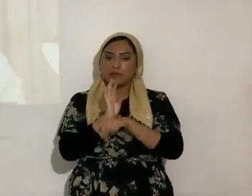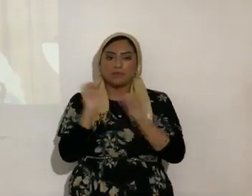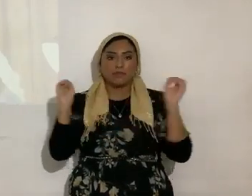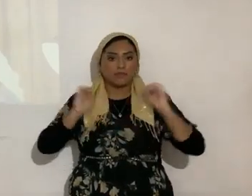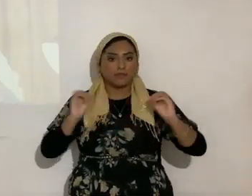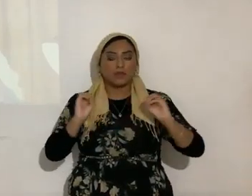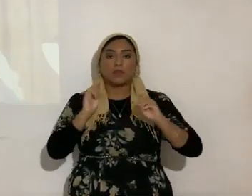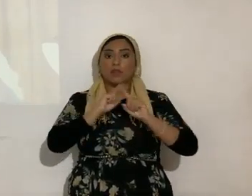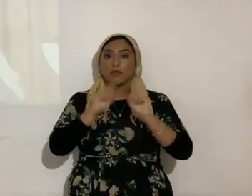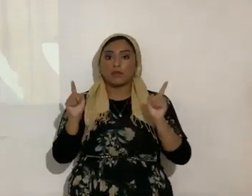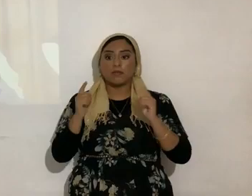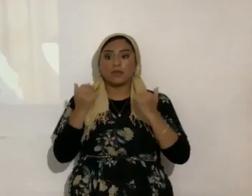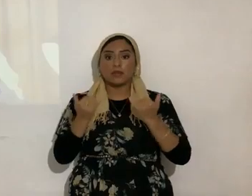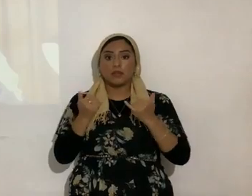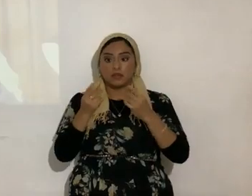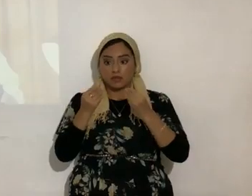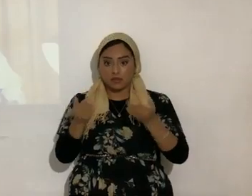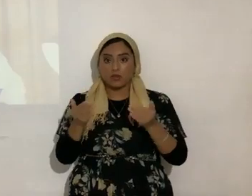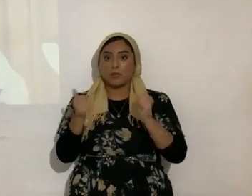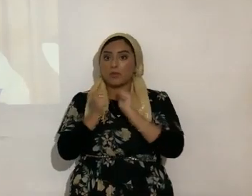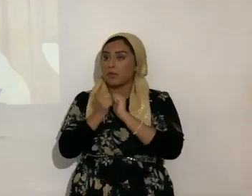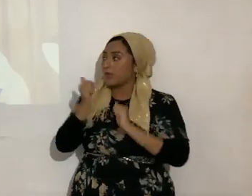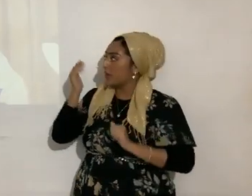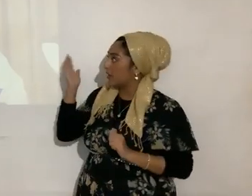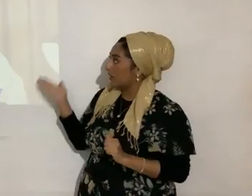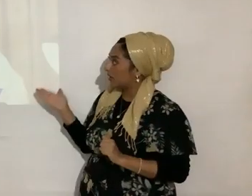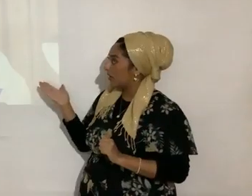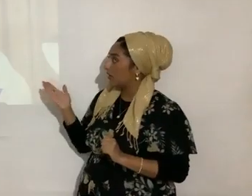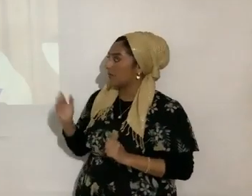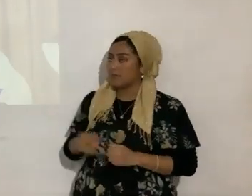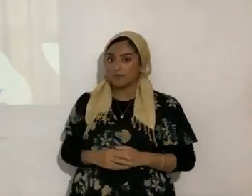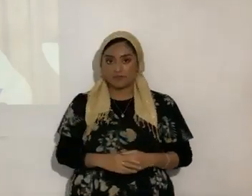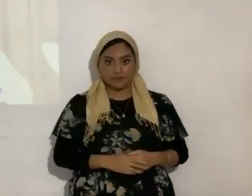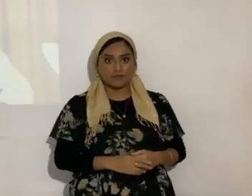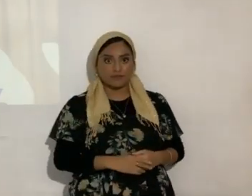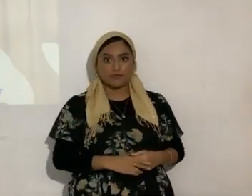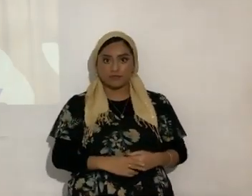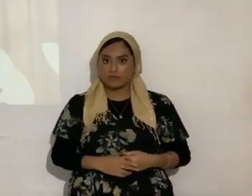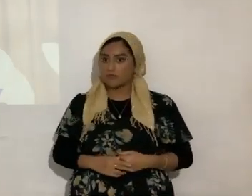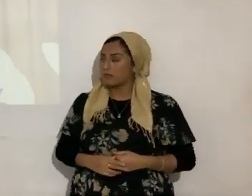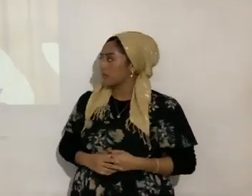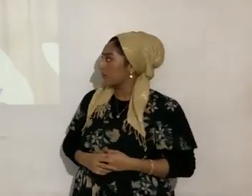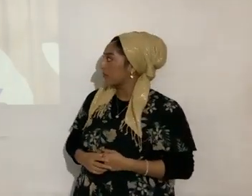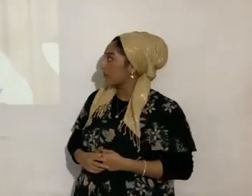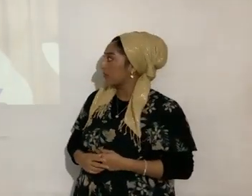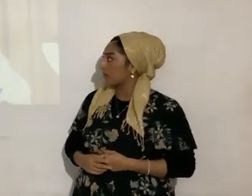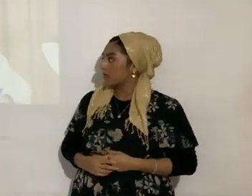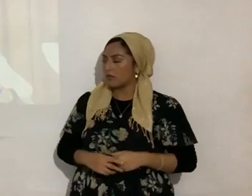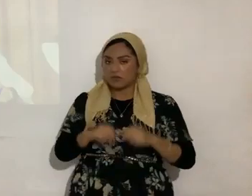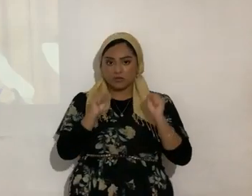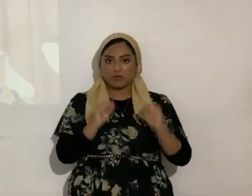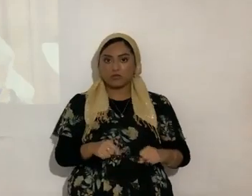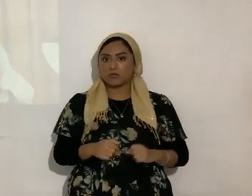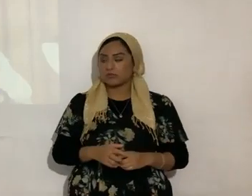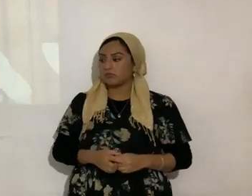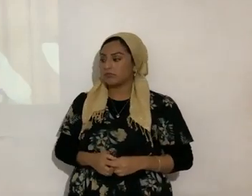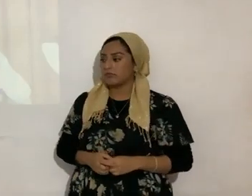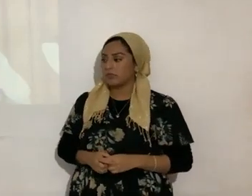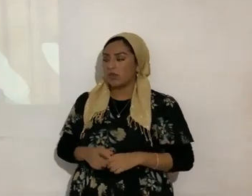¿sí? Pero vamos a hacerlo ahora con esta revista, ¿de acuerdo? Ahora, pueden dejarla en los buzones,